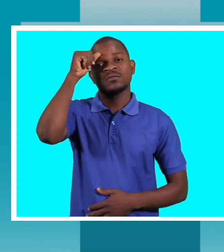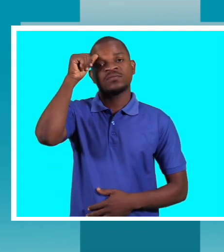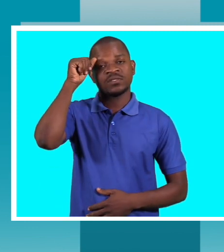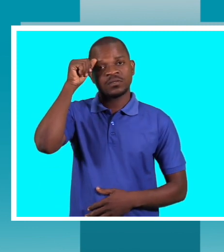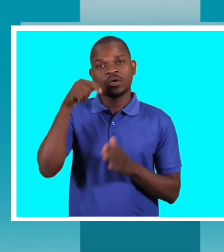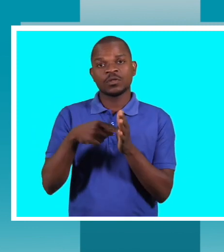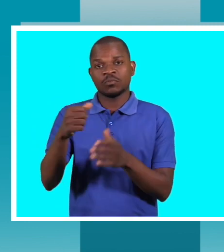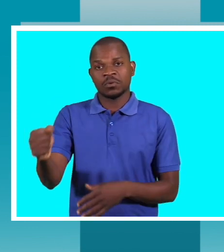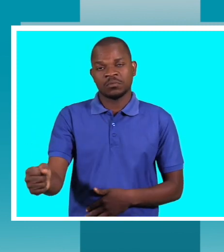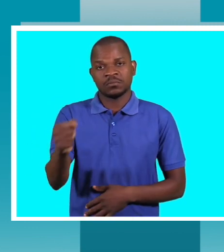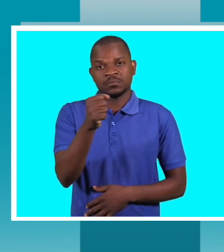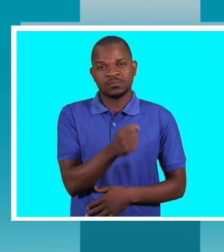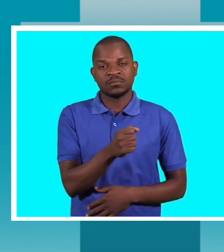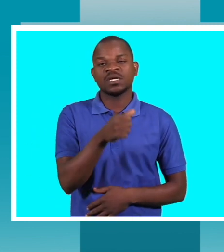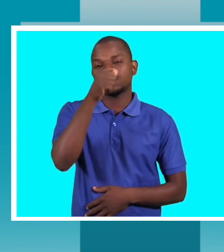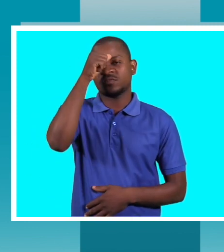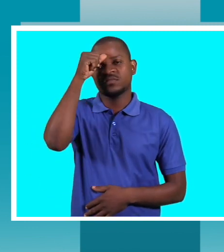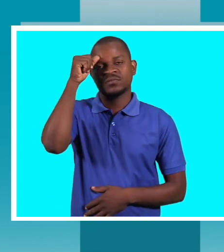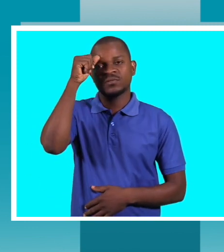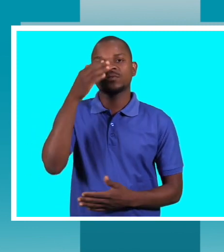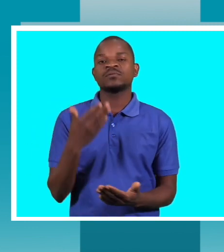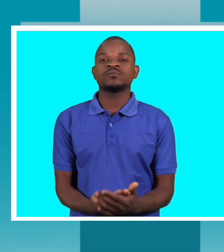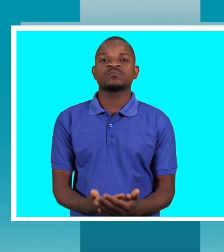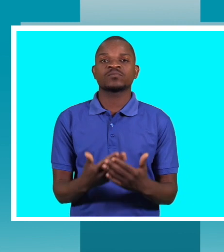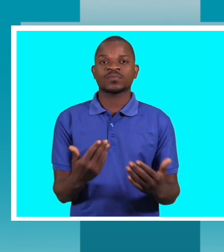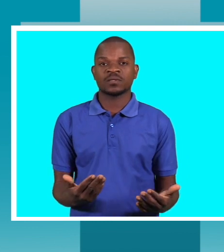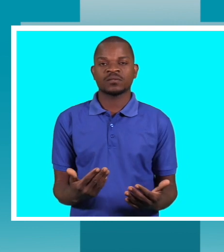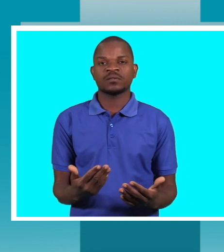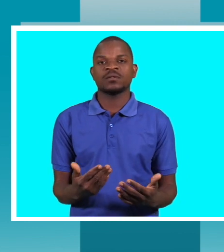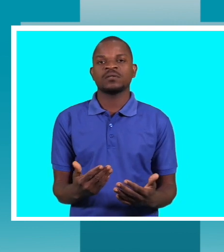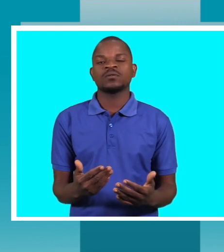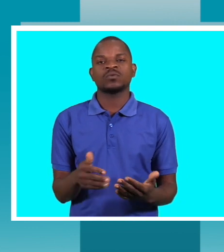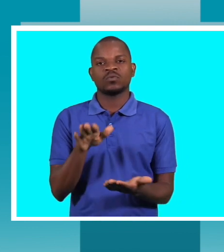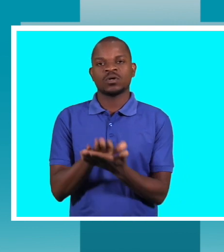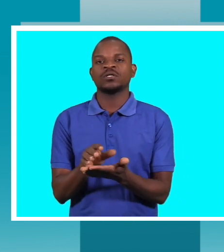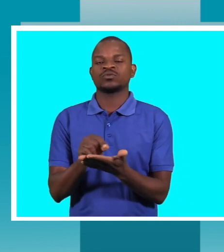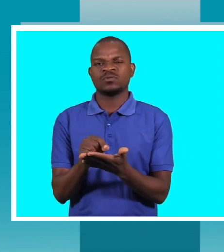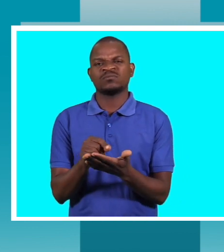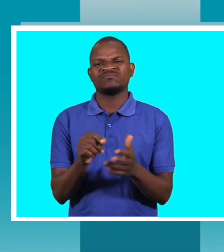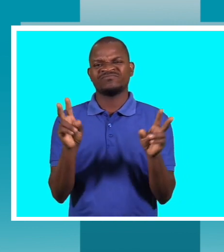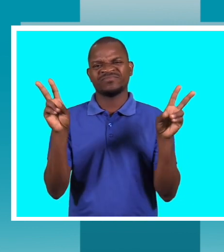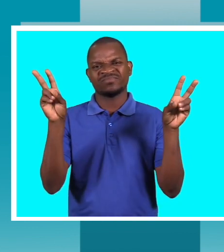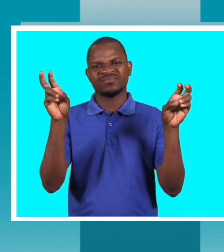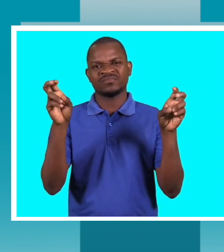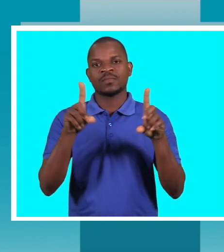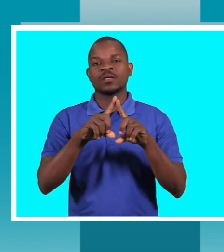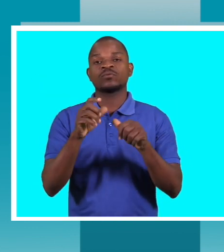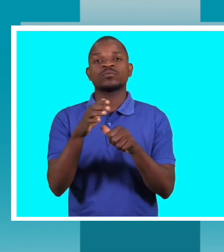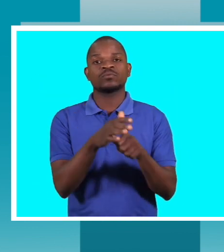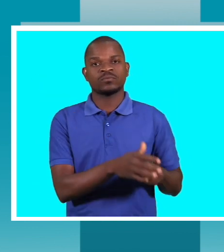as crianças nas escolas, devido a esse preconceito, eu falo que é preconceito até dos próprios diretores das